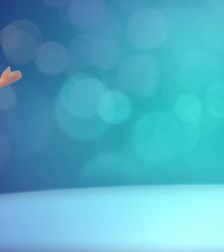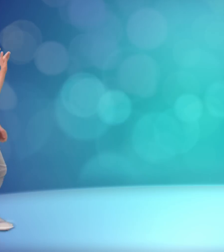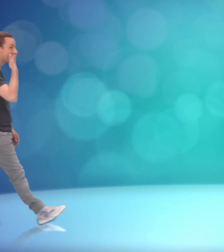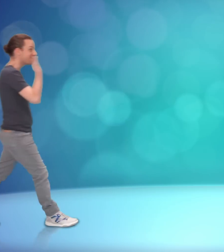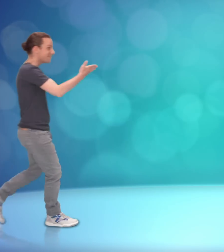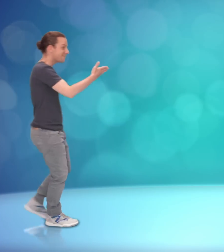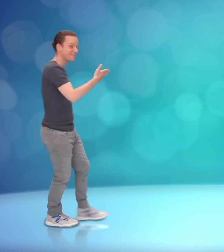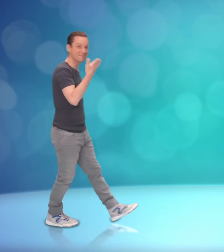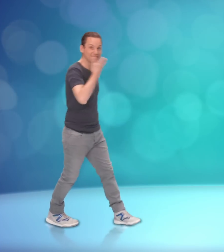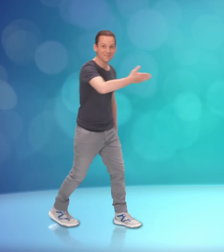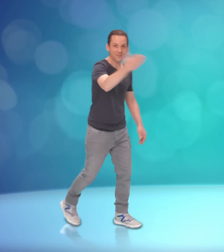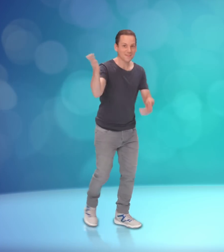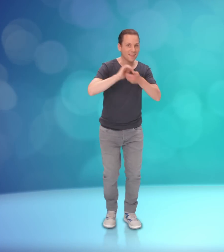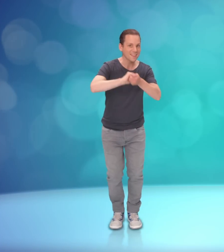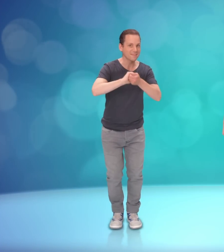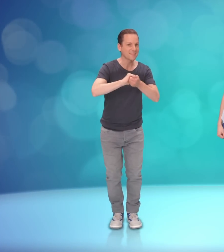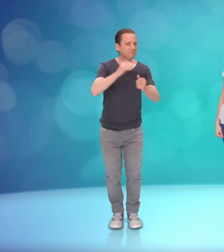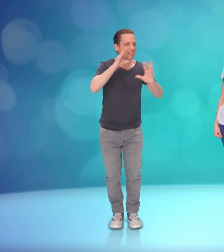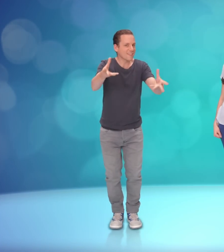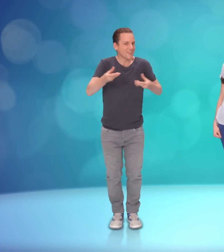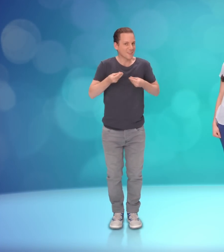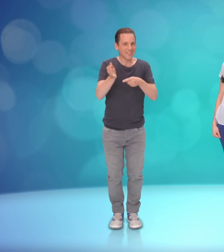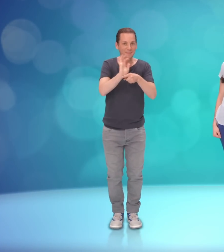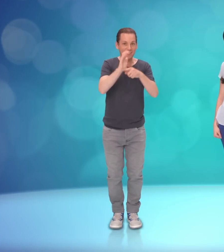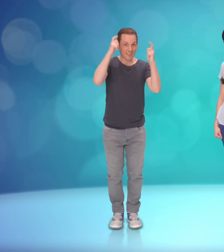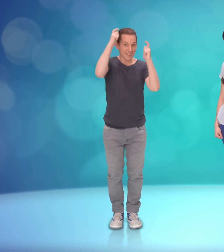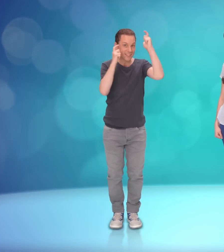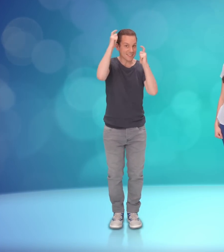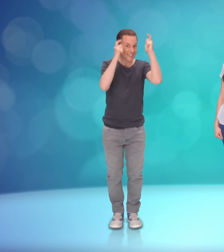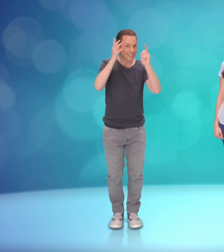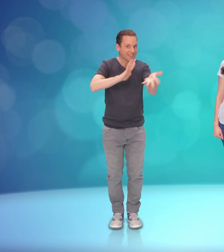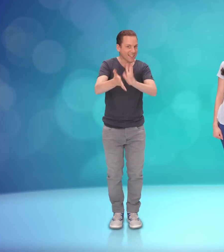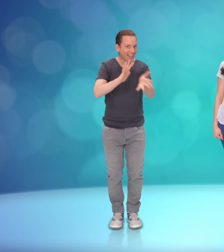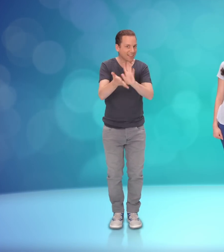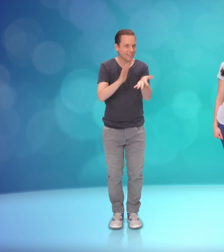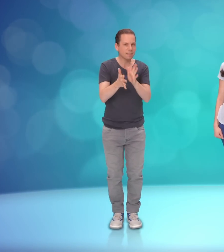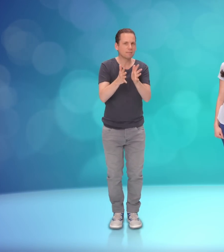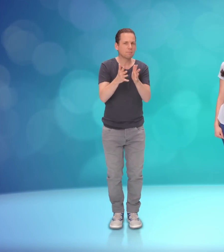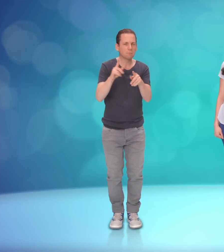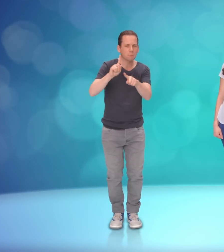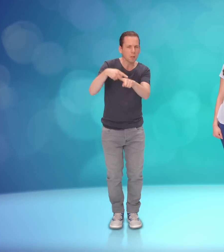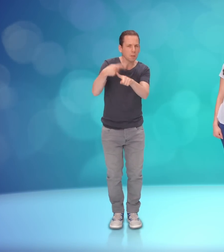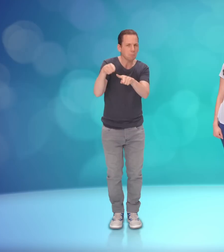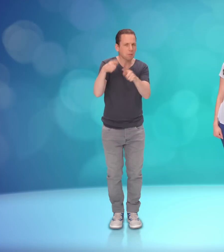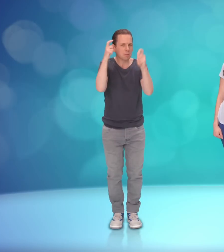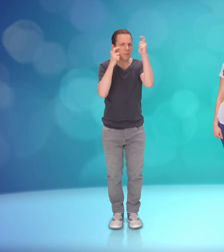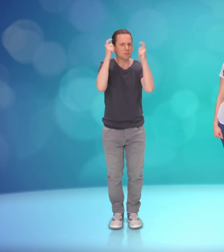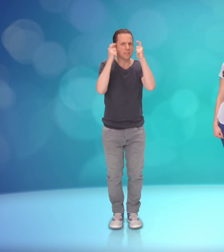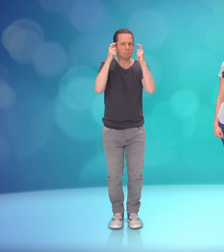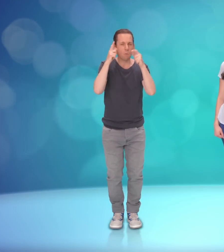Salut Ludo ! Salut les amis ! Et bienvenue dans Disney Signes ! Si je vous dis que dans le film Disney d'aujourd'hui, tous les